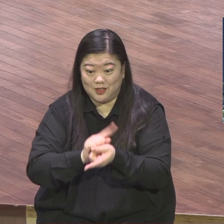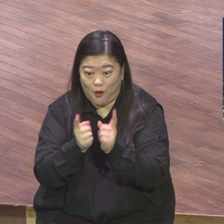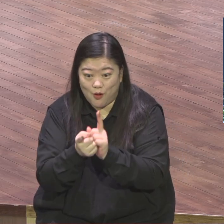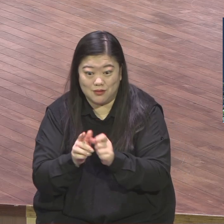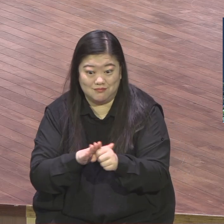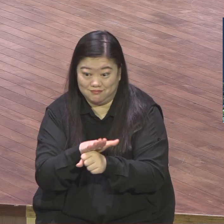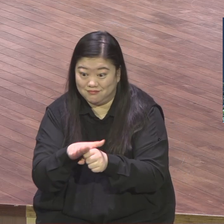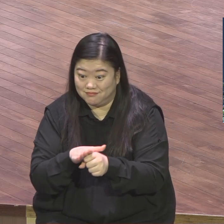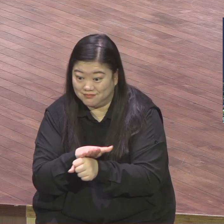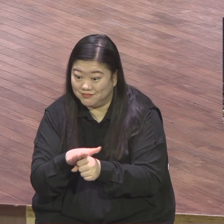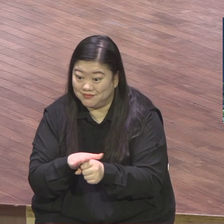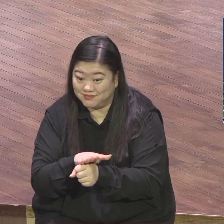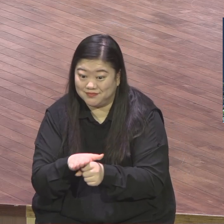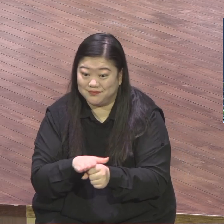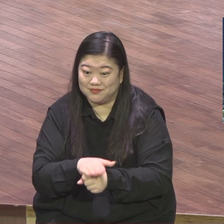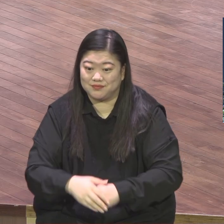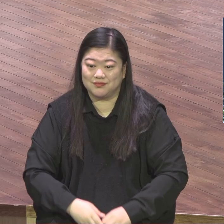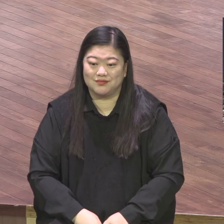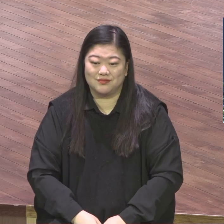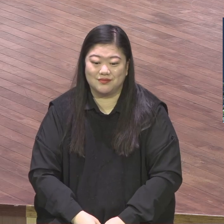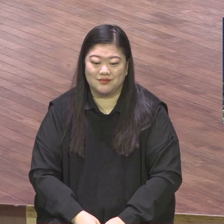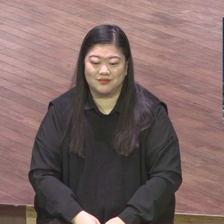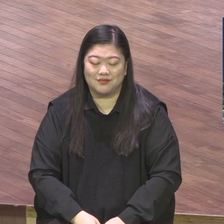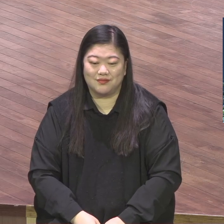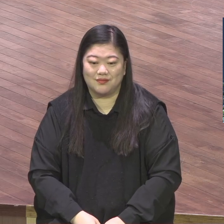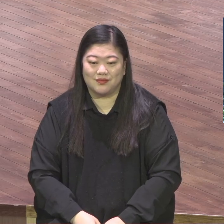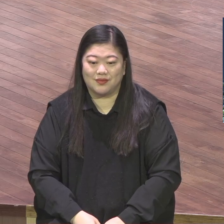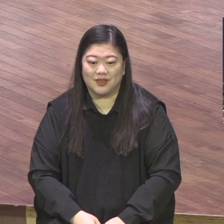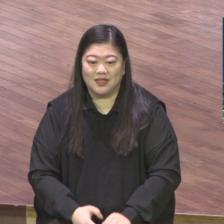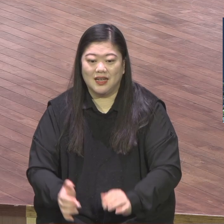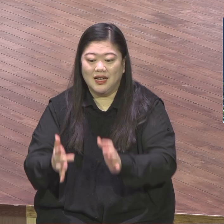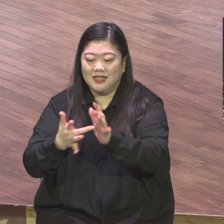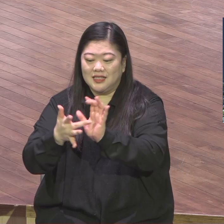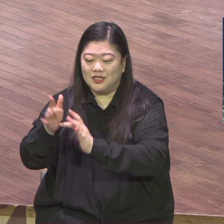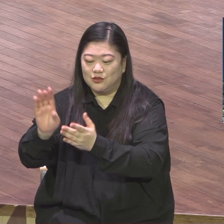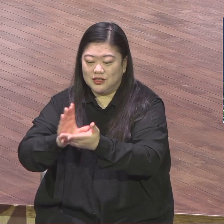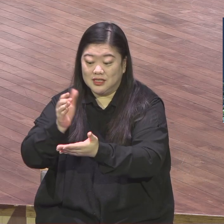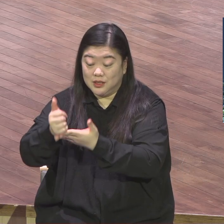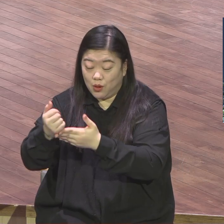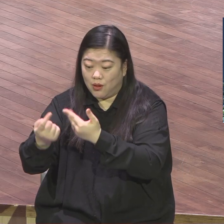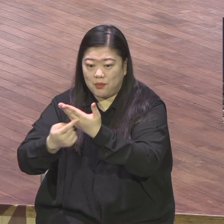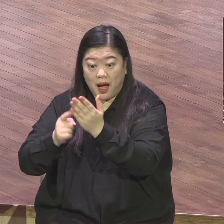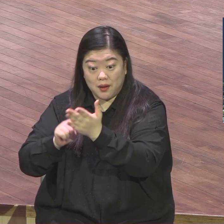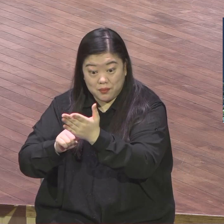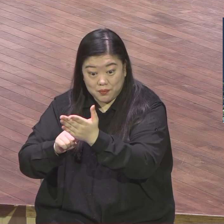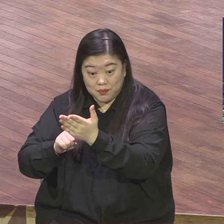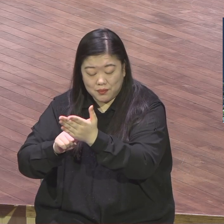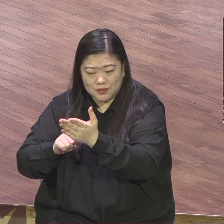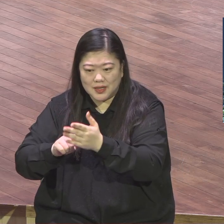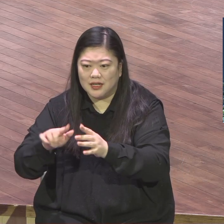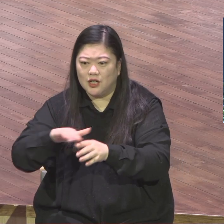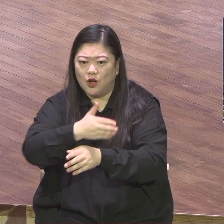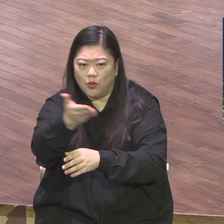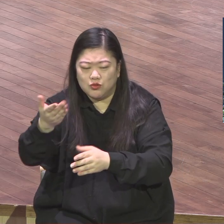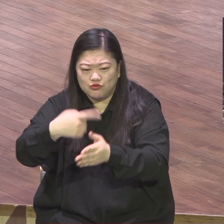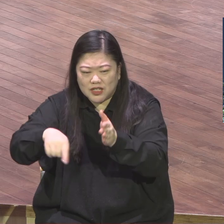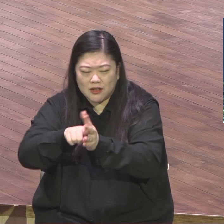예수 그리도의 심장을 가지고 가슴에 품고 사랑하면서 기도하고 있다라는 표현이죠